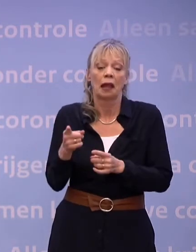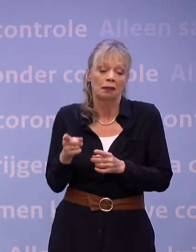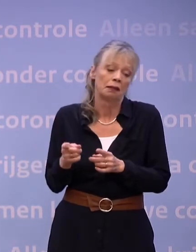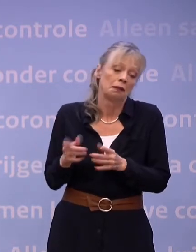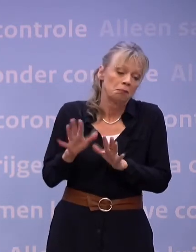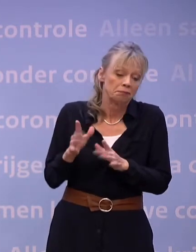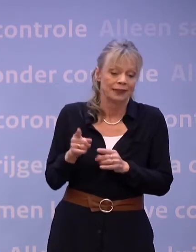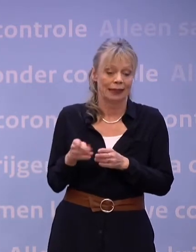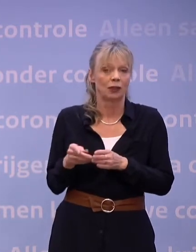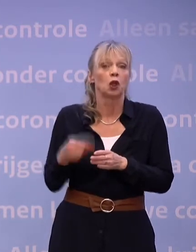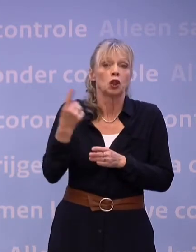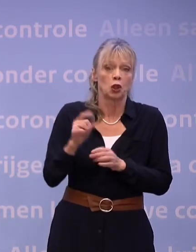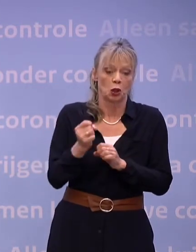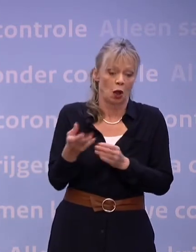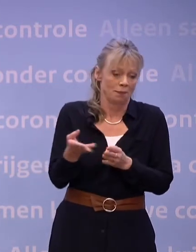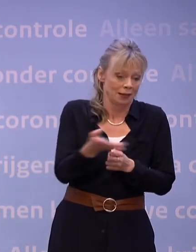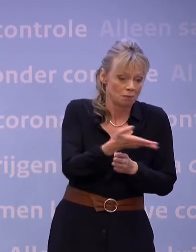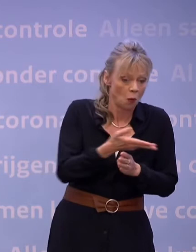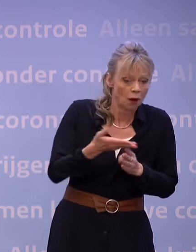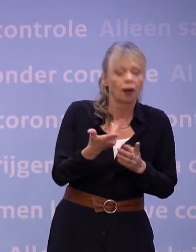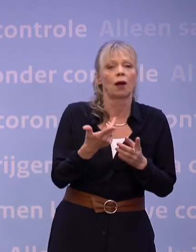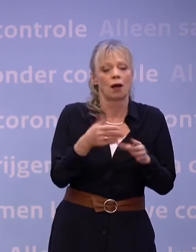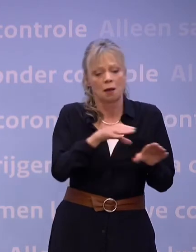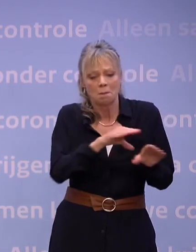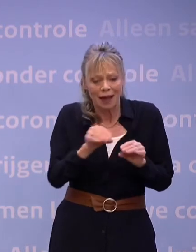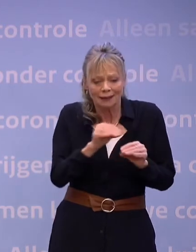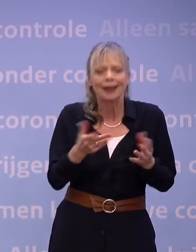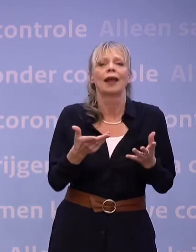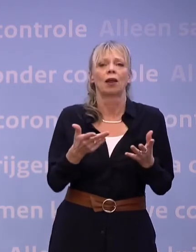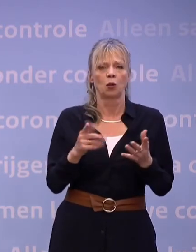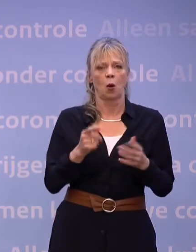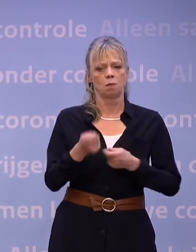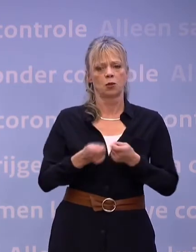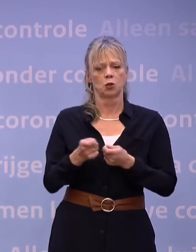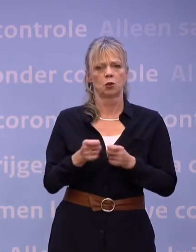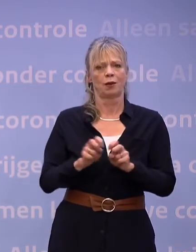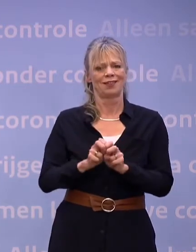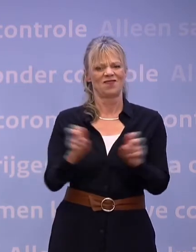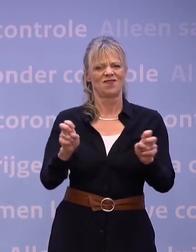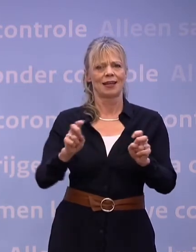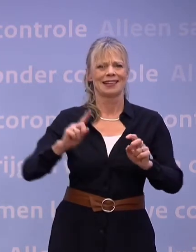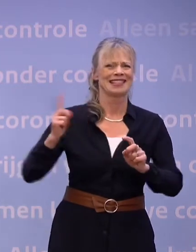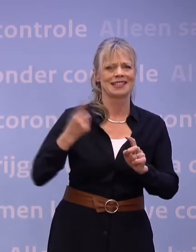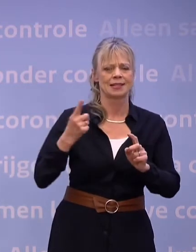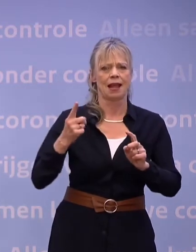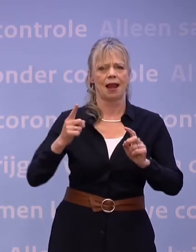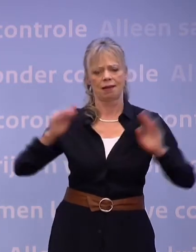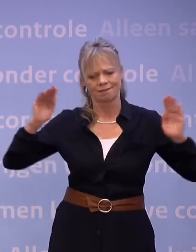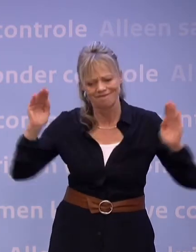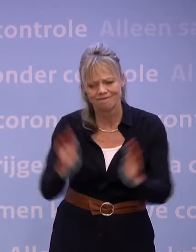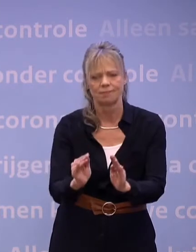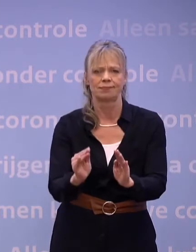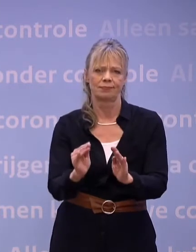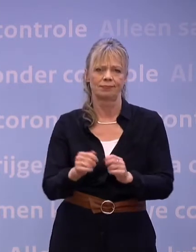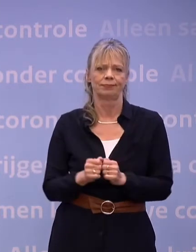nog extra mogelijk is aan maatregelen... ...om het virus verder en sneller terug te kunnen dringen. En daarover een paar